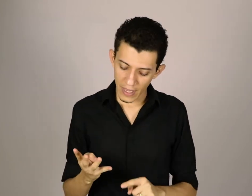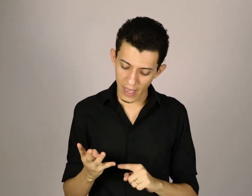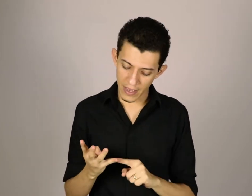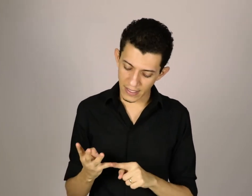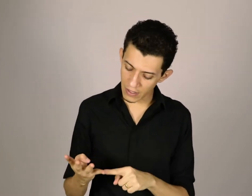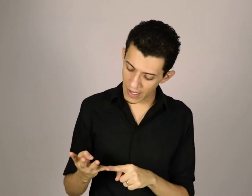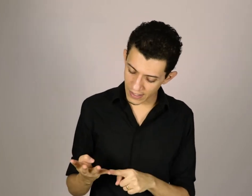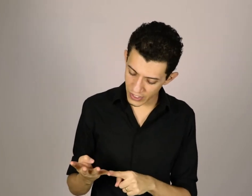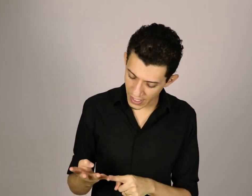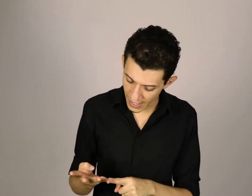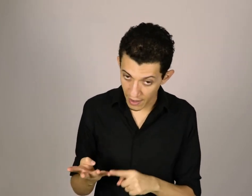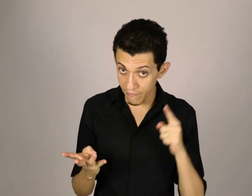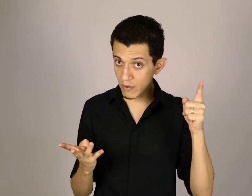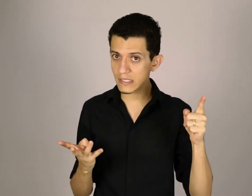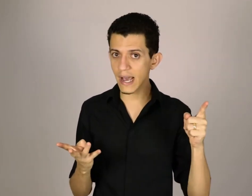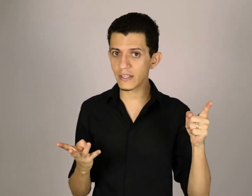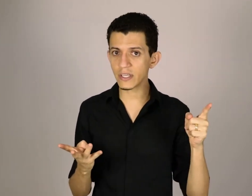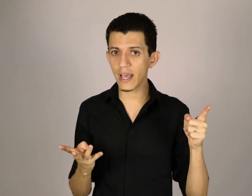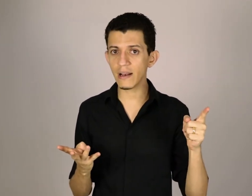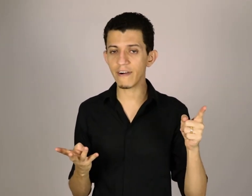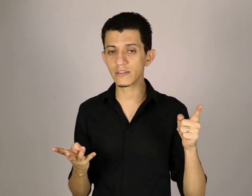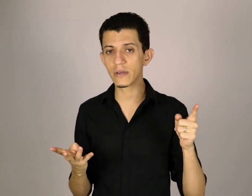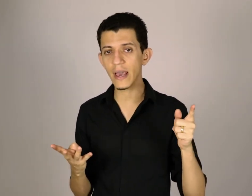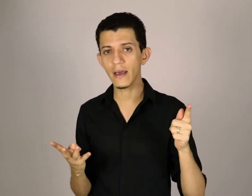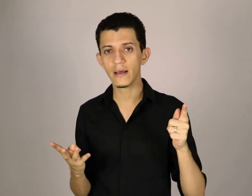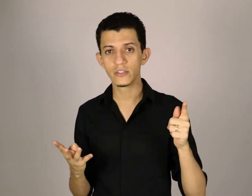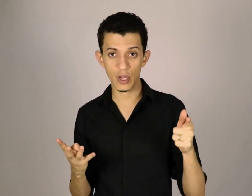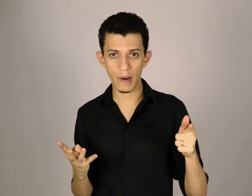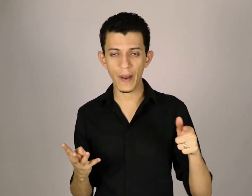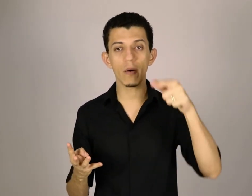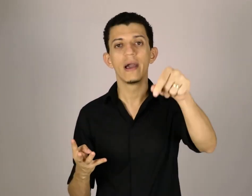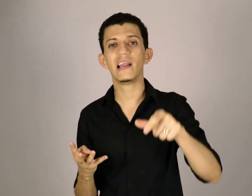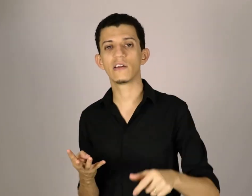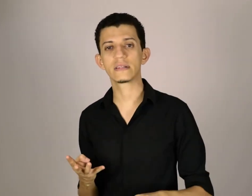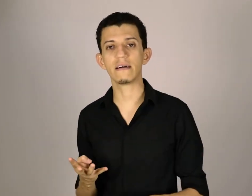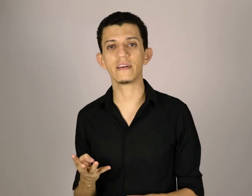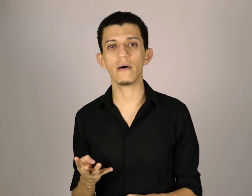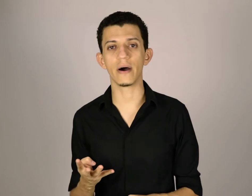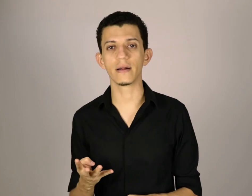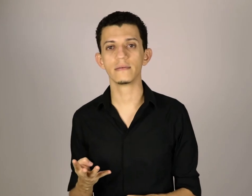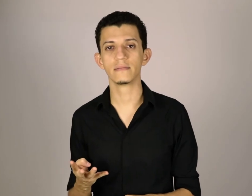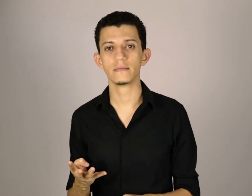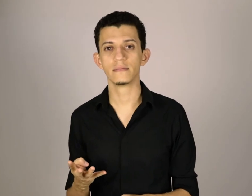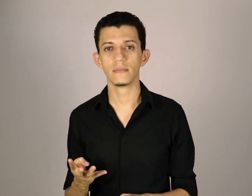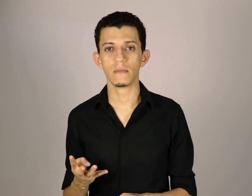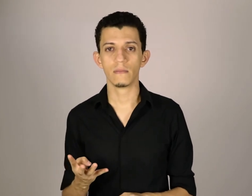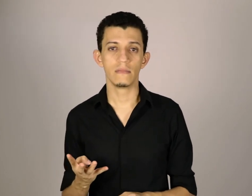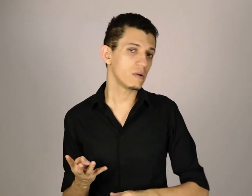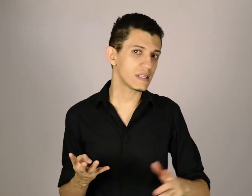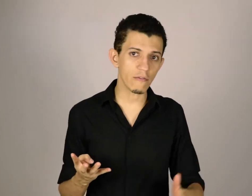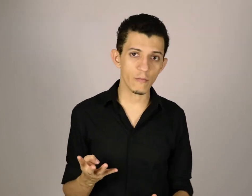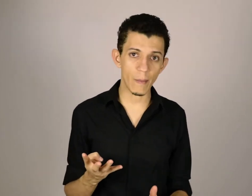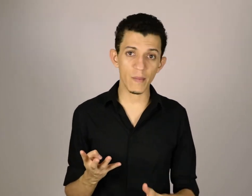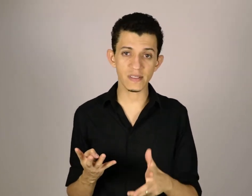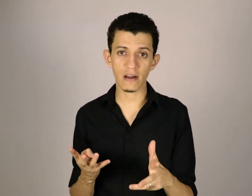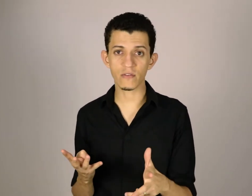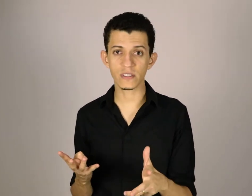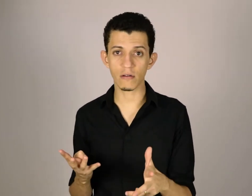e essa quarta dica é, vi um insight, ele fazia o que? tinha papel? ele anotava na hora, não estava com papel, mas estava com o celular,